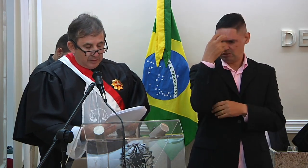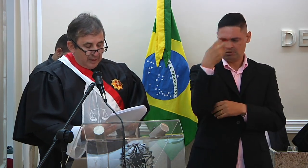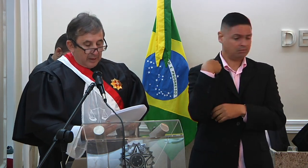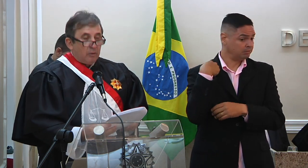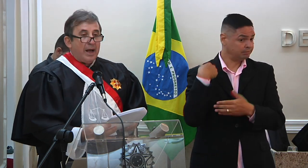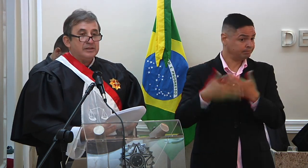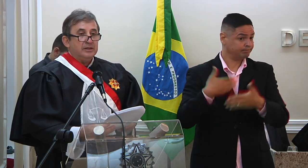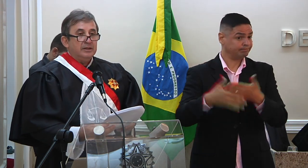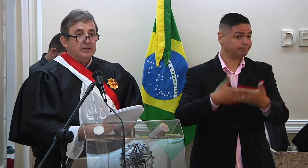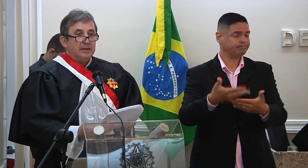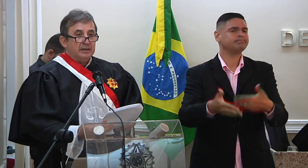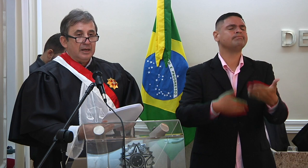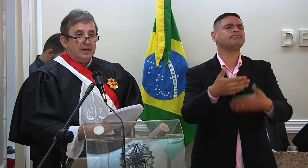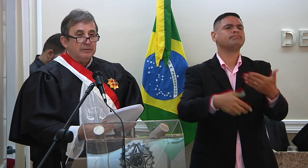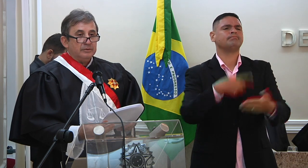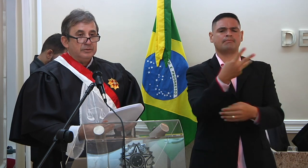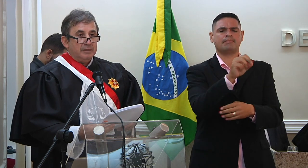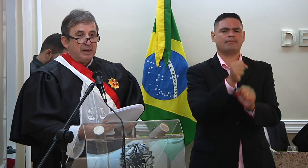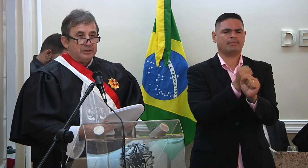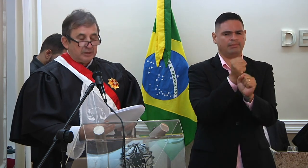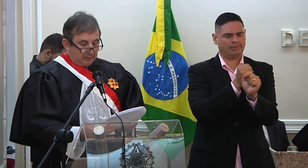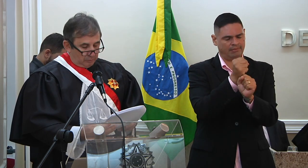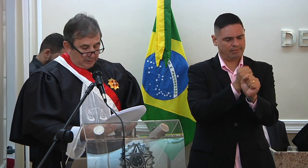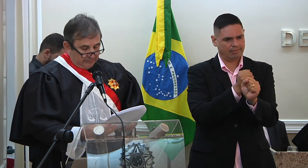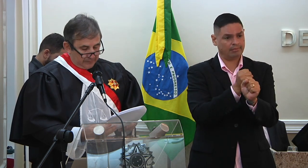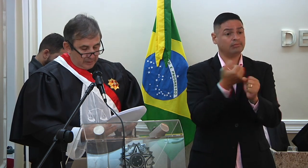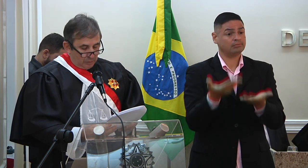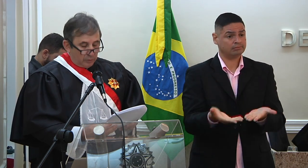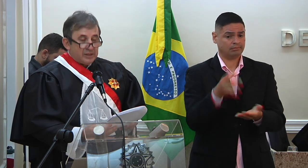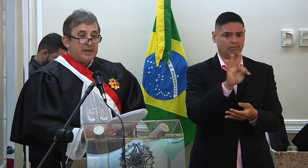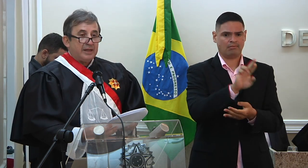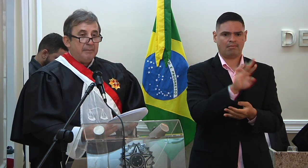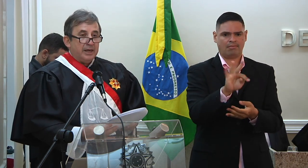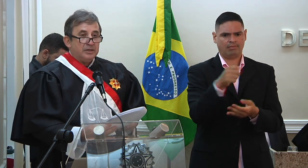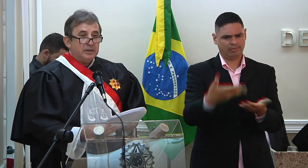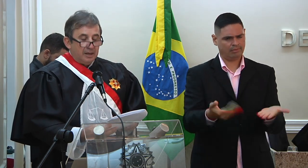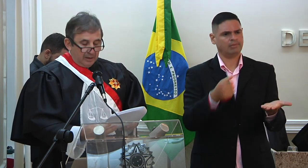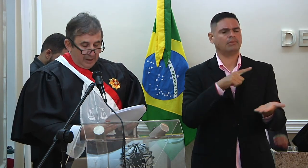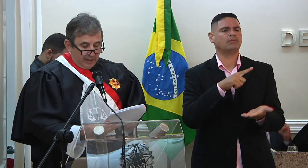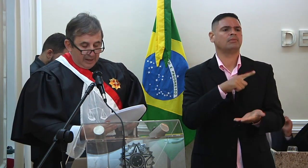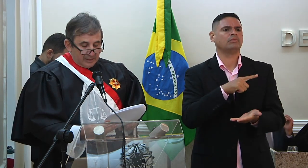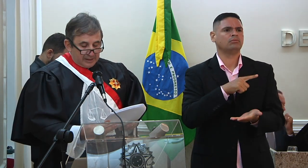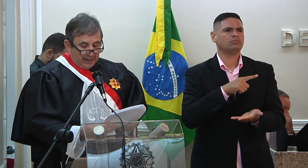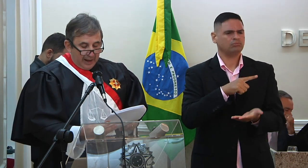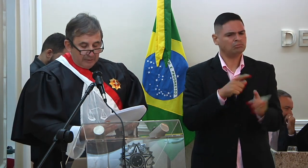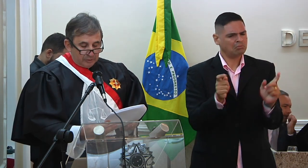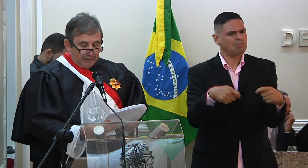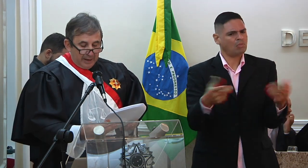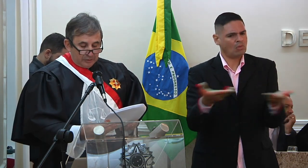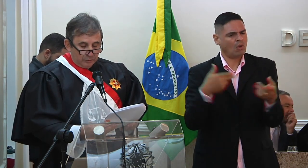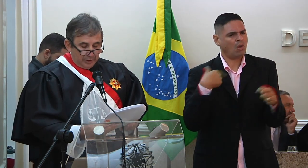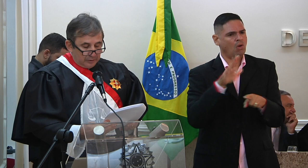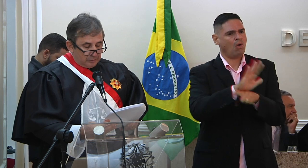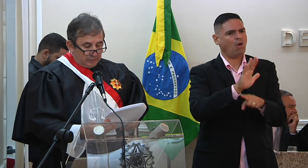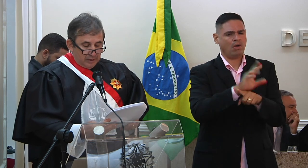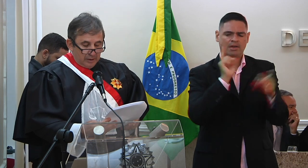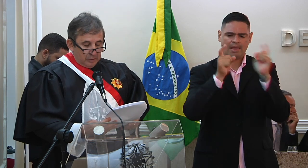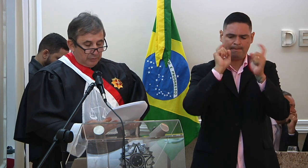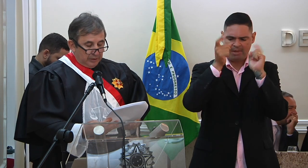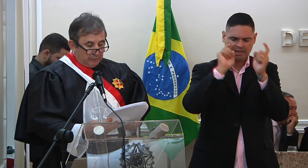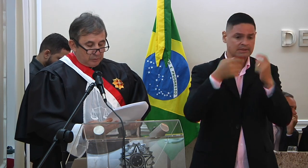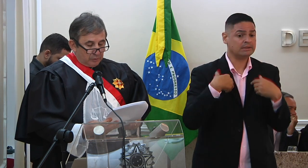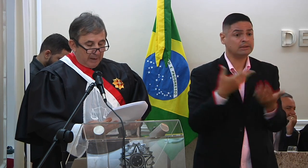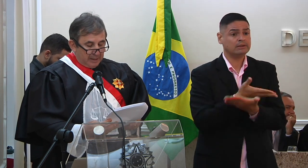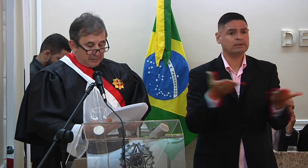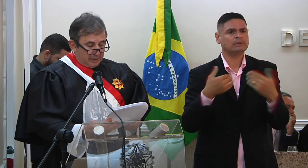acumulados em quase 30 anos de magistratura, o que certamente enriquecerá os debates jurídicos